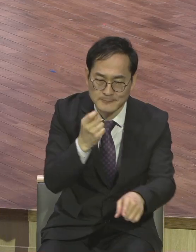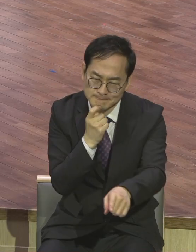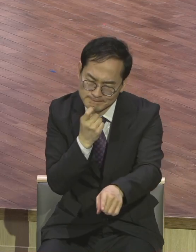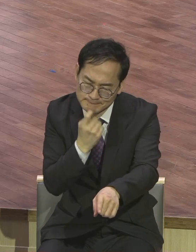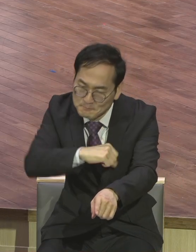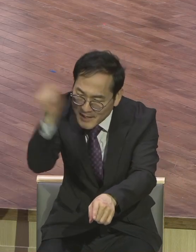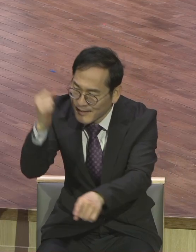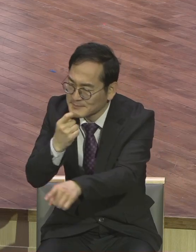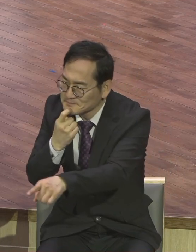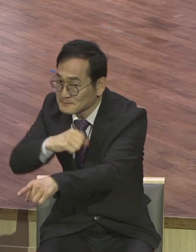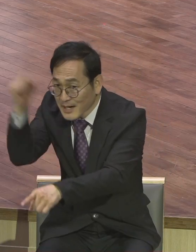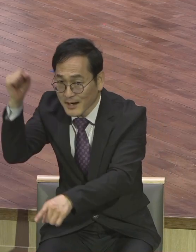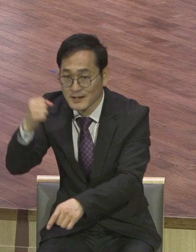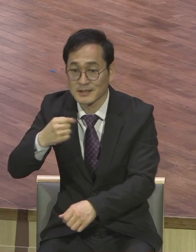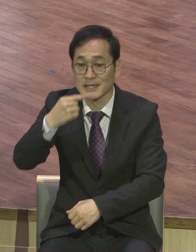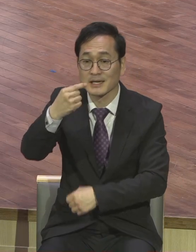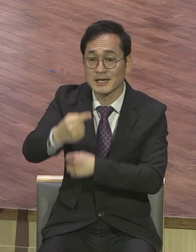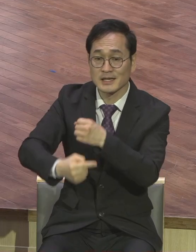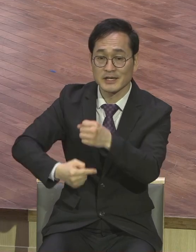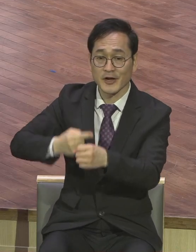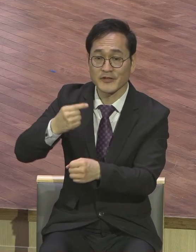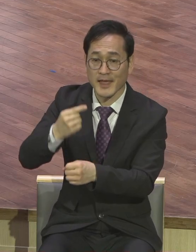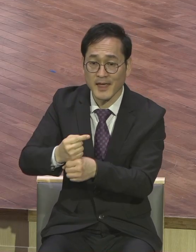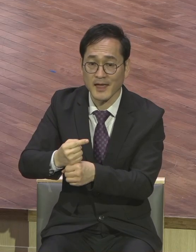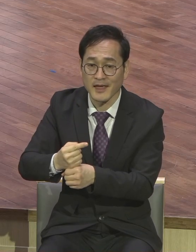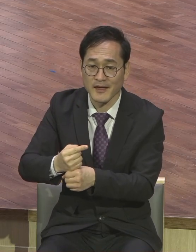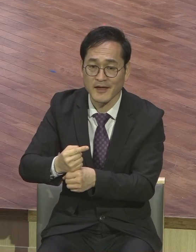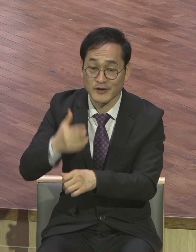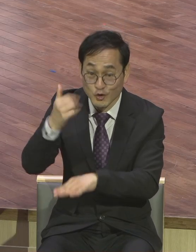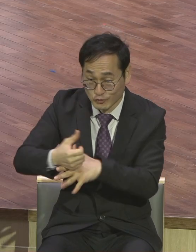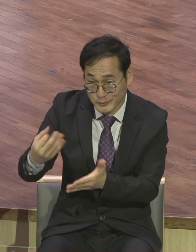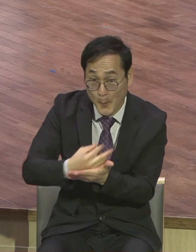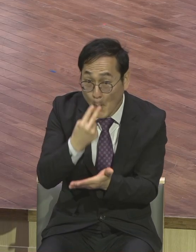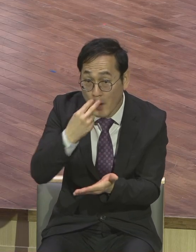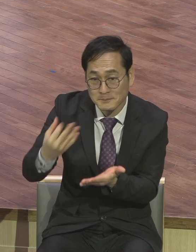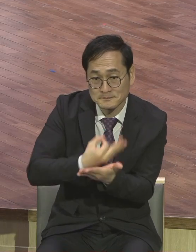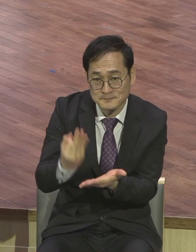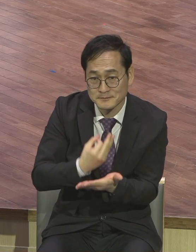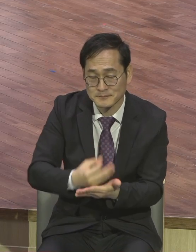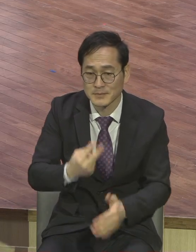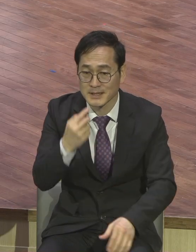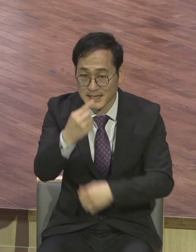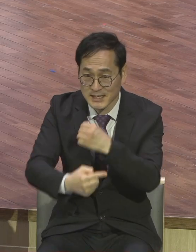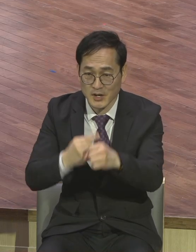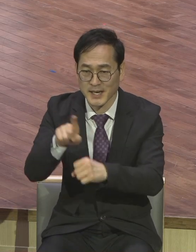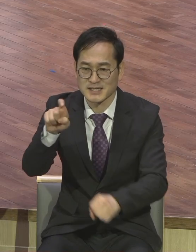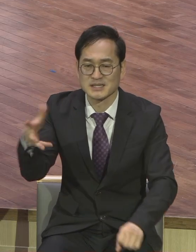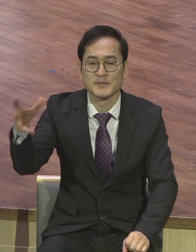100만 달러 우리나라 10억이 되죠 연평균 그래서 전설의 셀즈맨으로